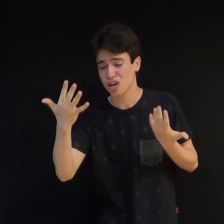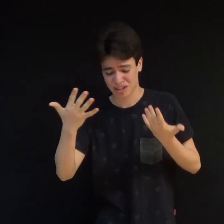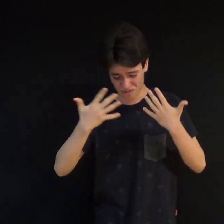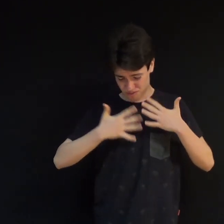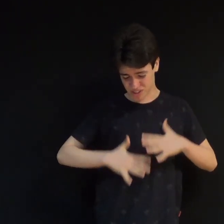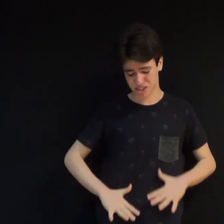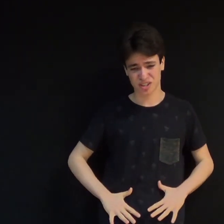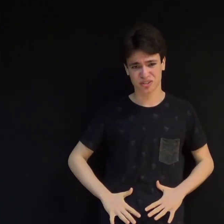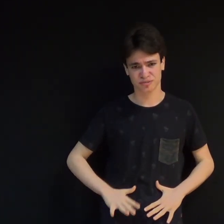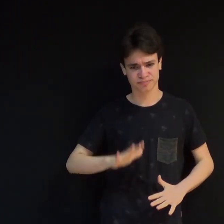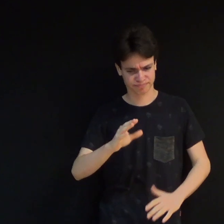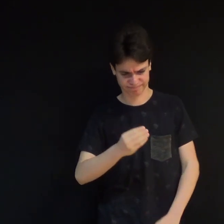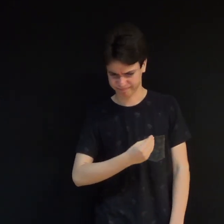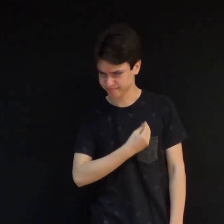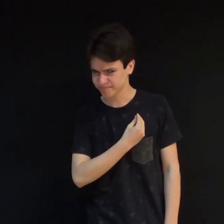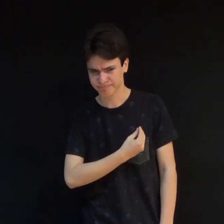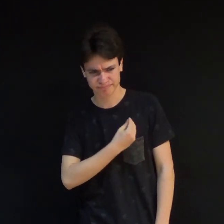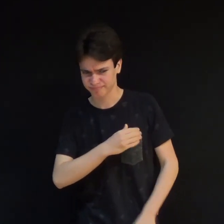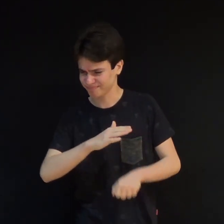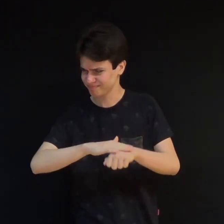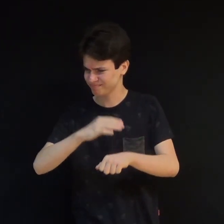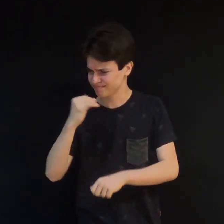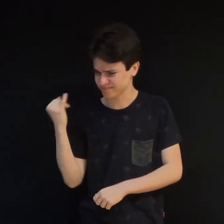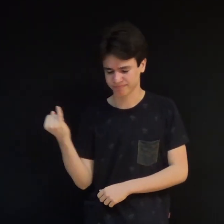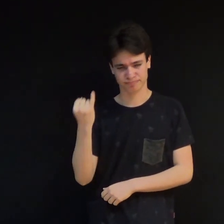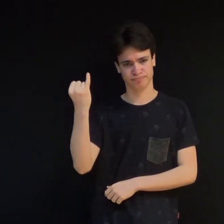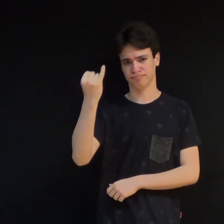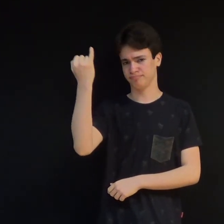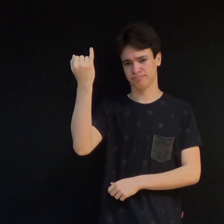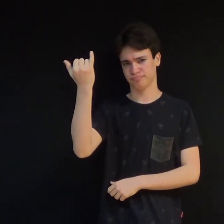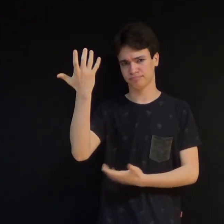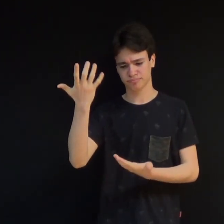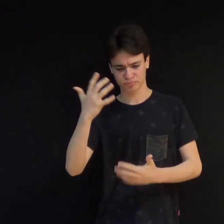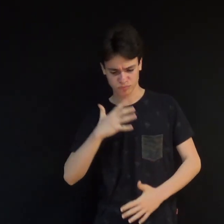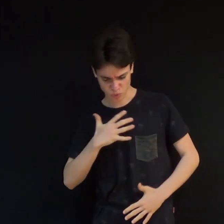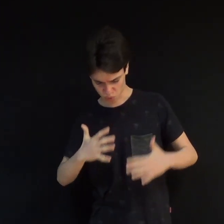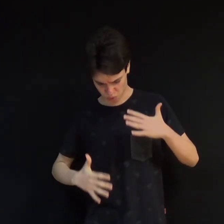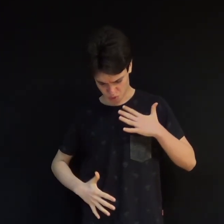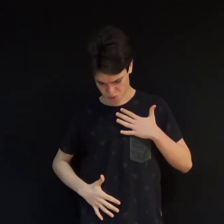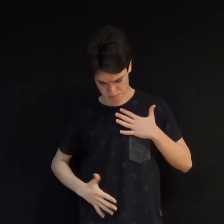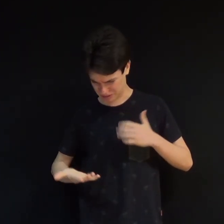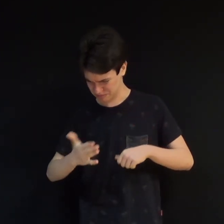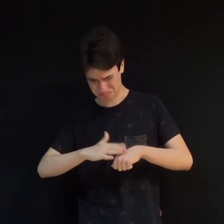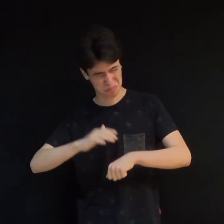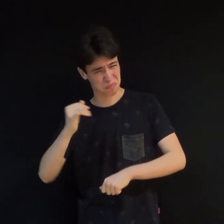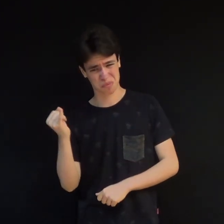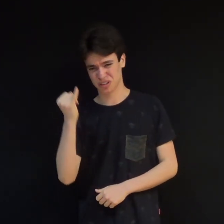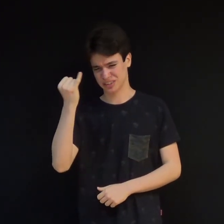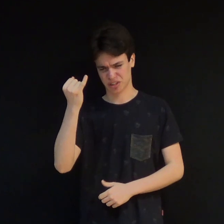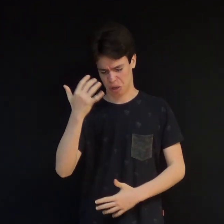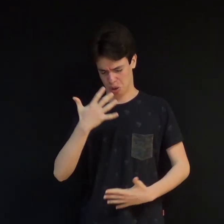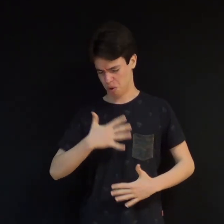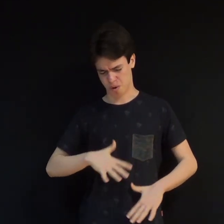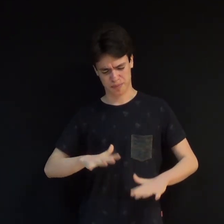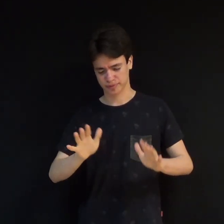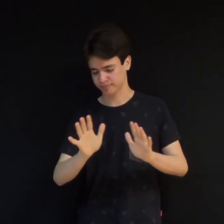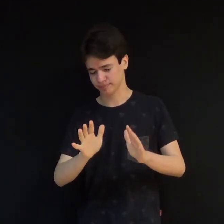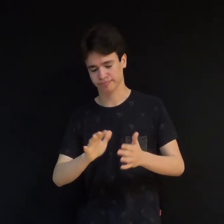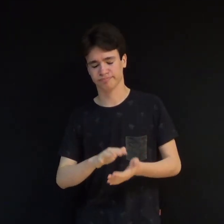vestir. Não é a vida mais importante do que a comida e o corpo mais importante do que a roupa? Observem as aves do céu,